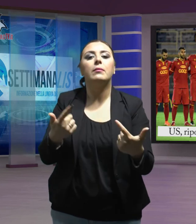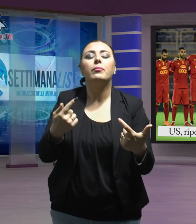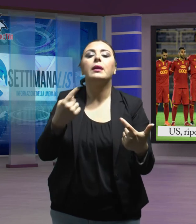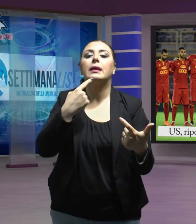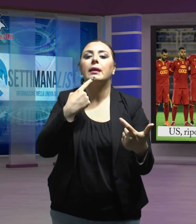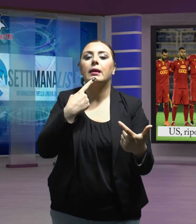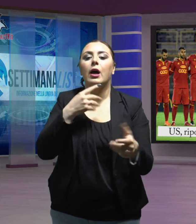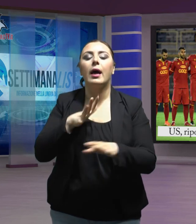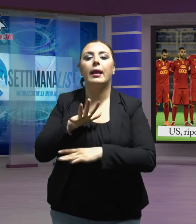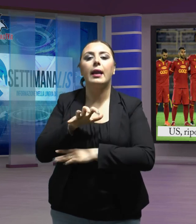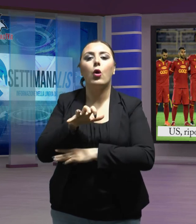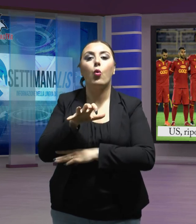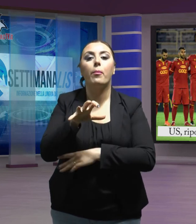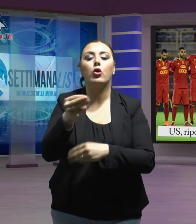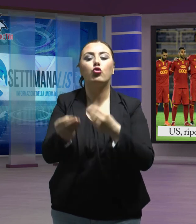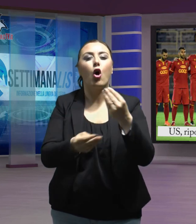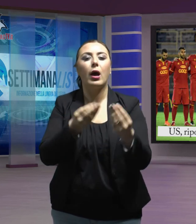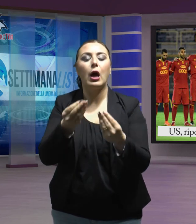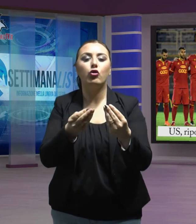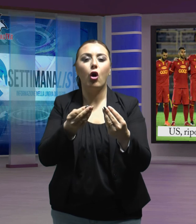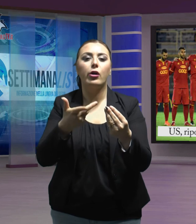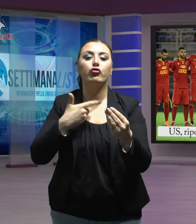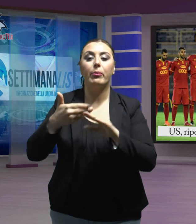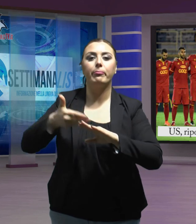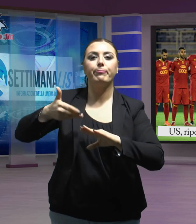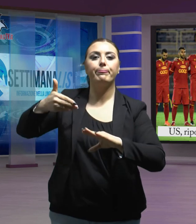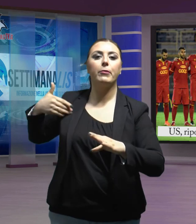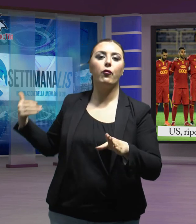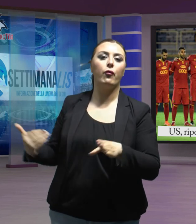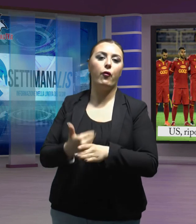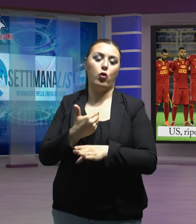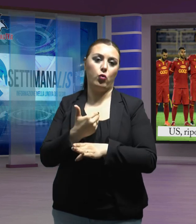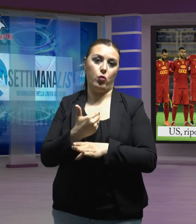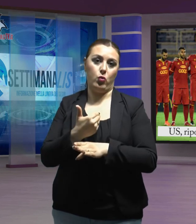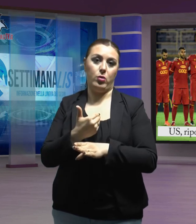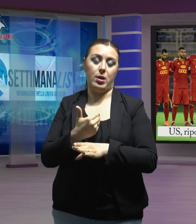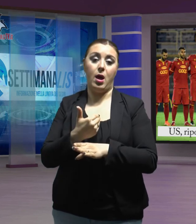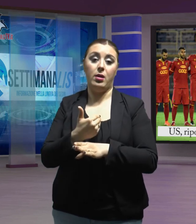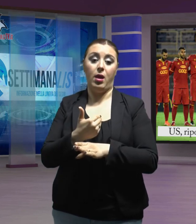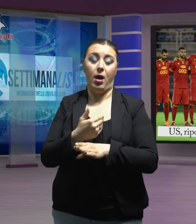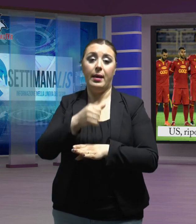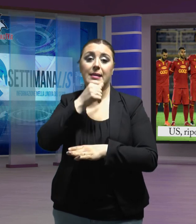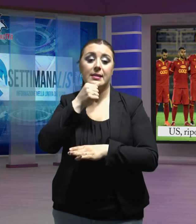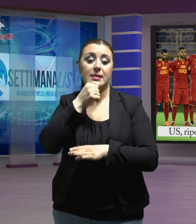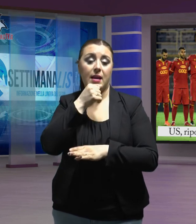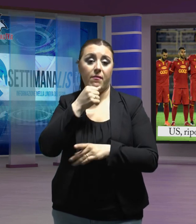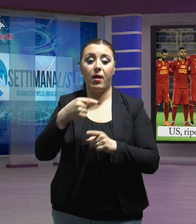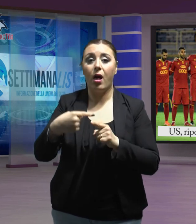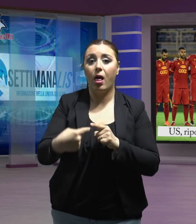recuperare anche qualche calciatore infortunato in vista del rush finale della